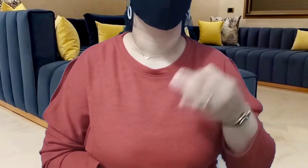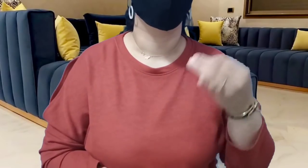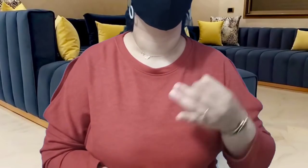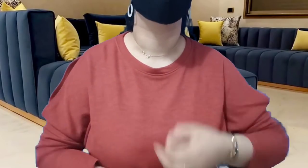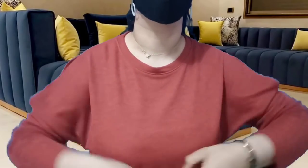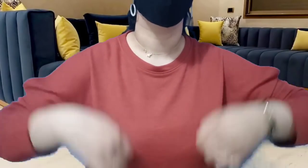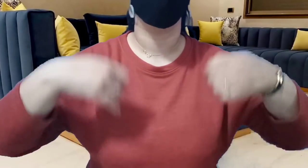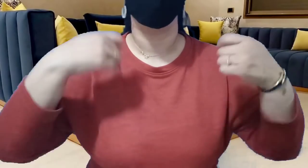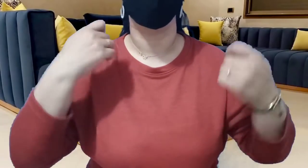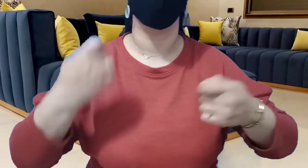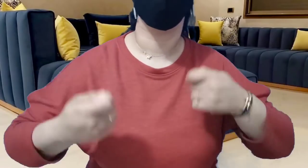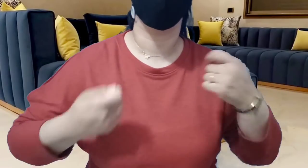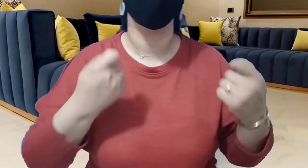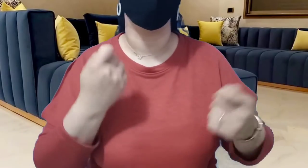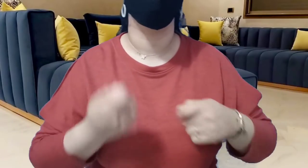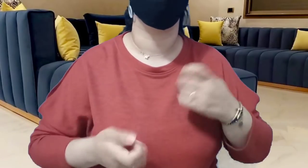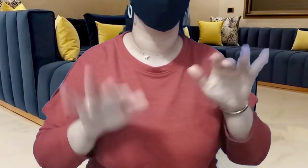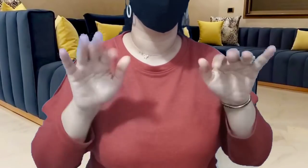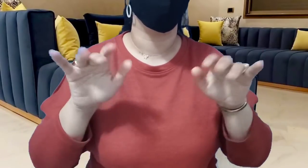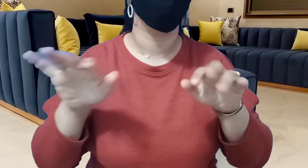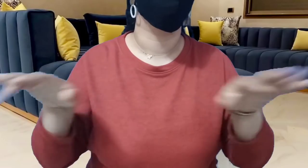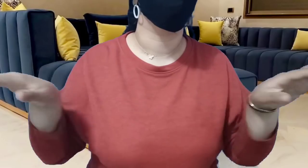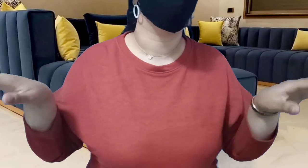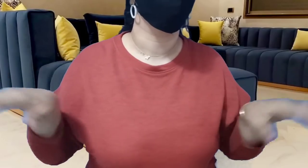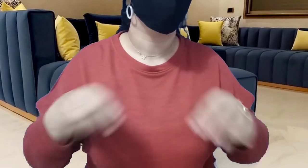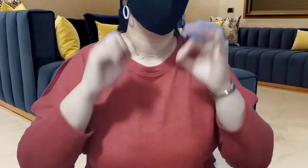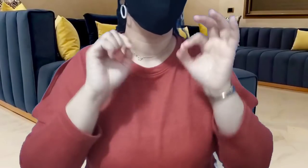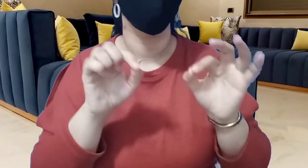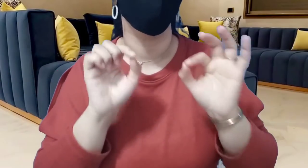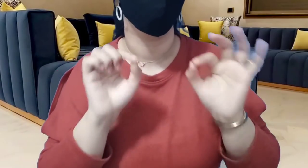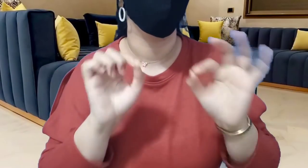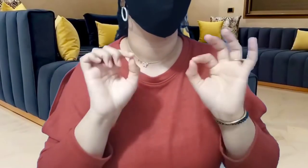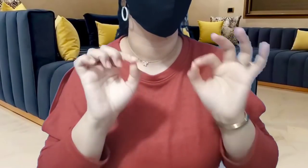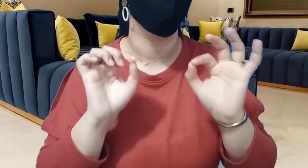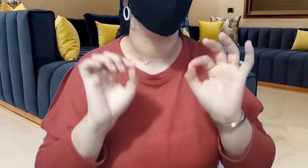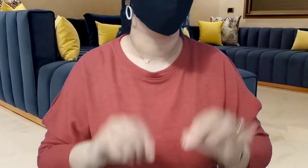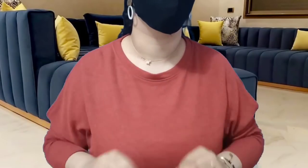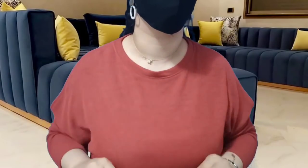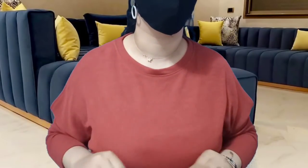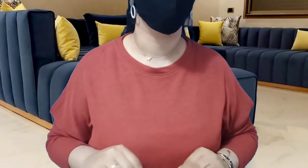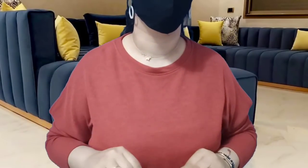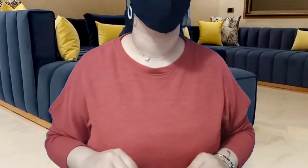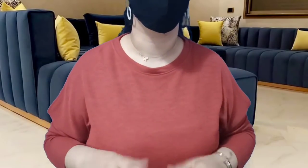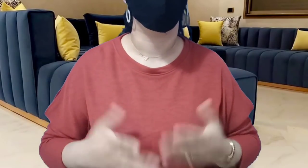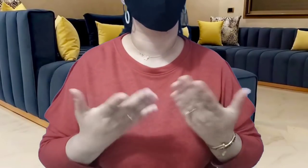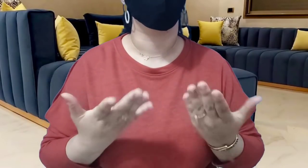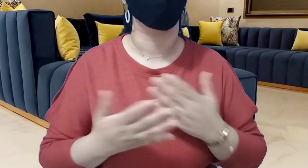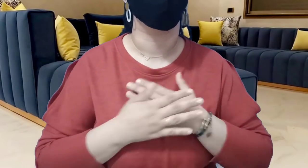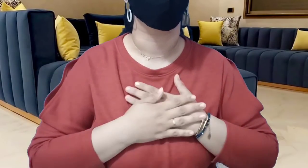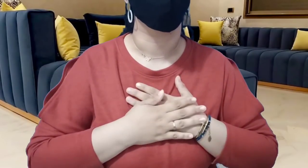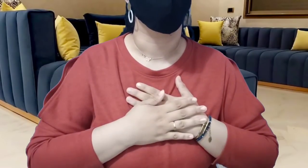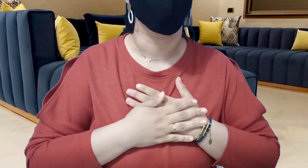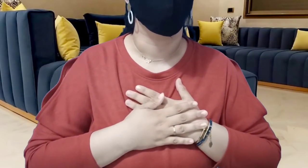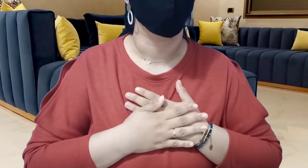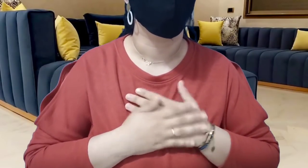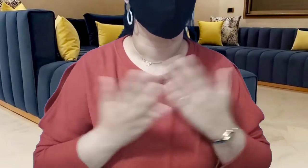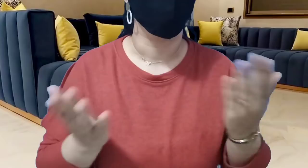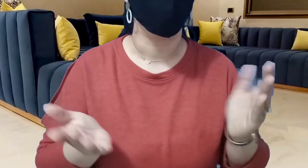ساميرا هادالكلمة خوتي لا تنسوش تعاليق تعاليقكم كلها كأنشوفها خليولينا تعاليق كل واحد تفرجوا